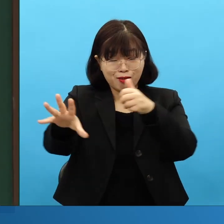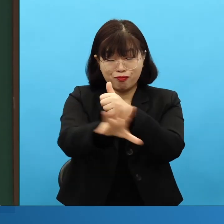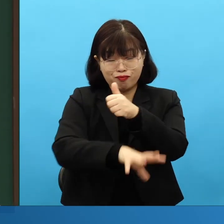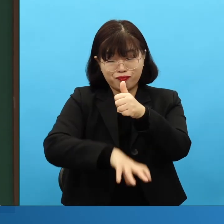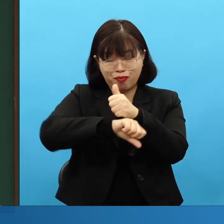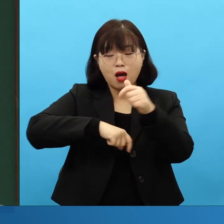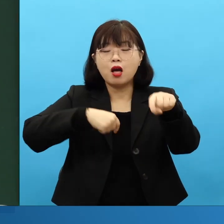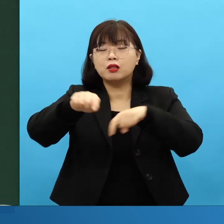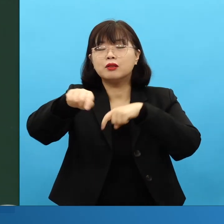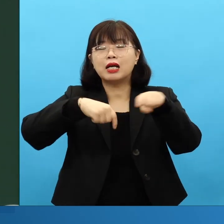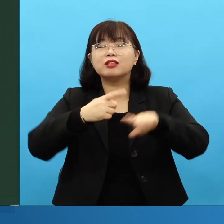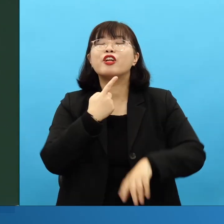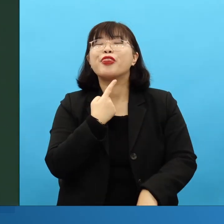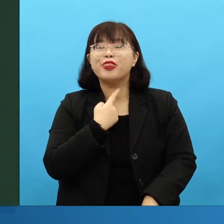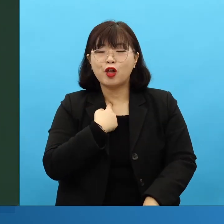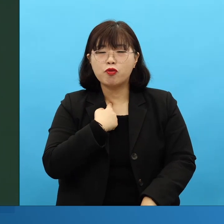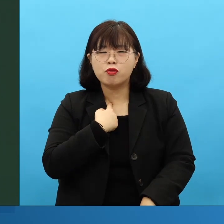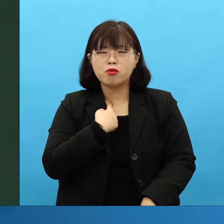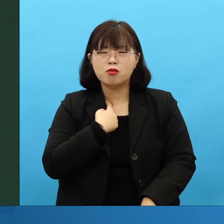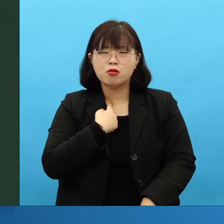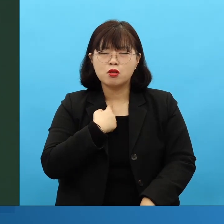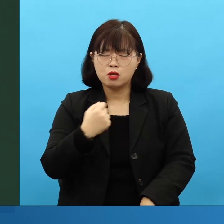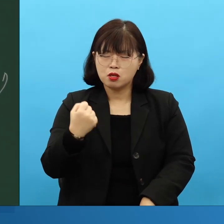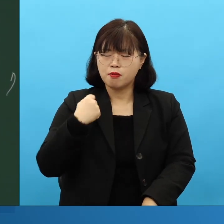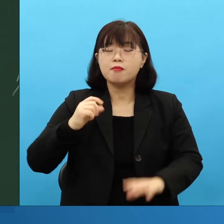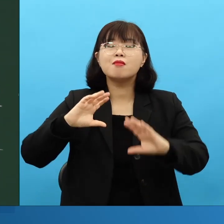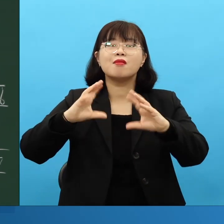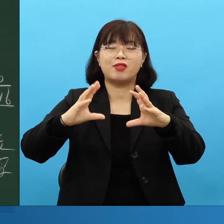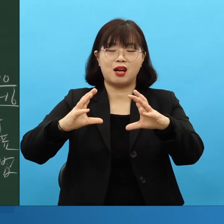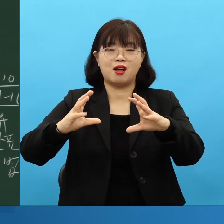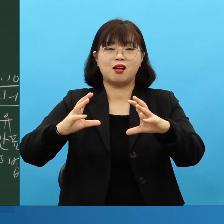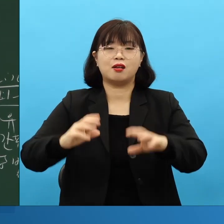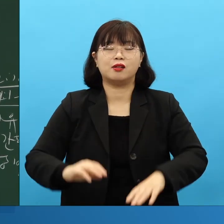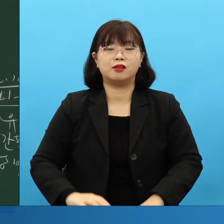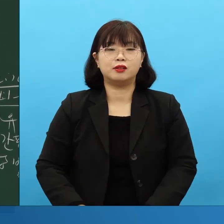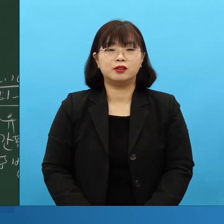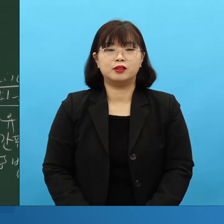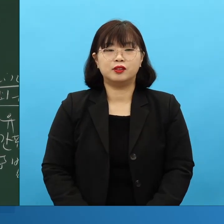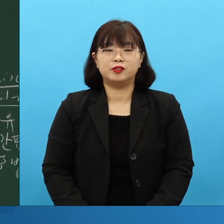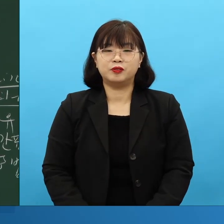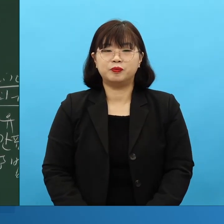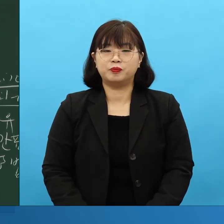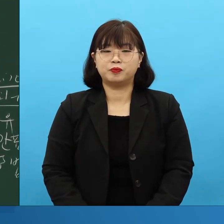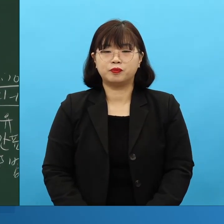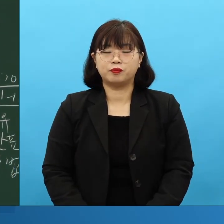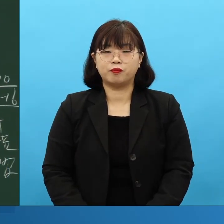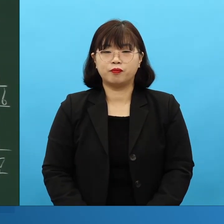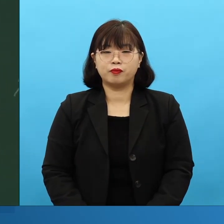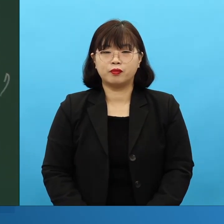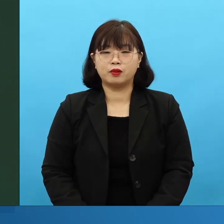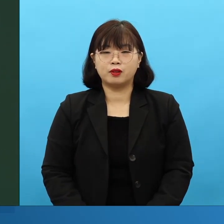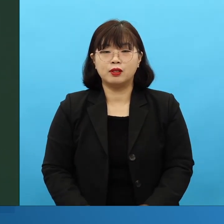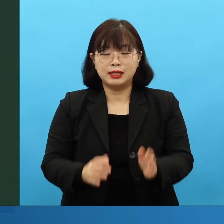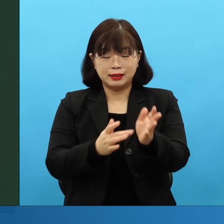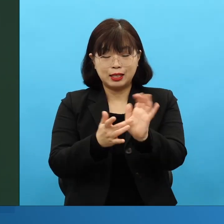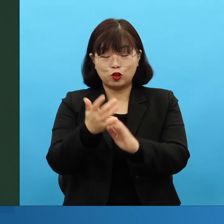예수님께서 예수님께서 이렇게 말씀하셨습니다. 십자가 지루 가실 때 골고다로 올라가실 때